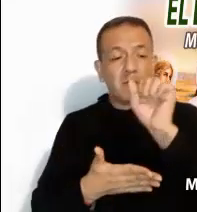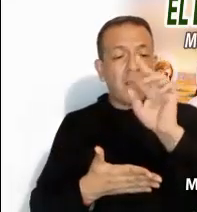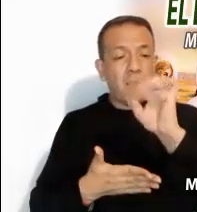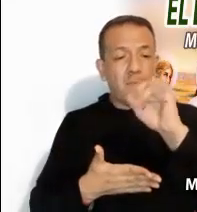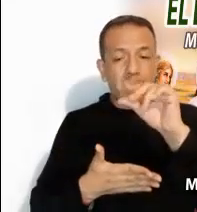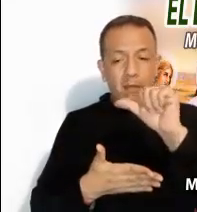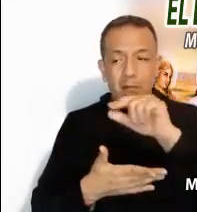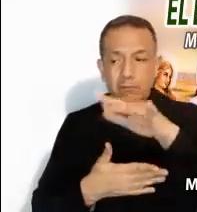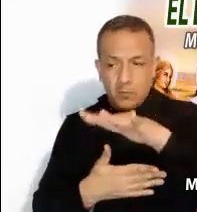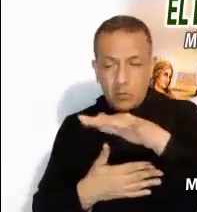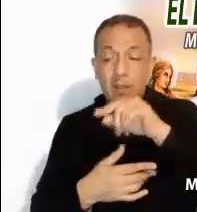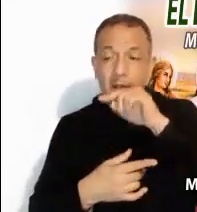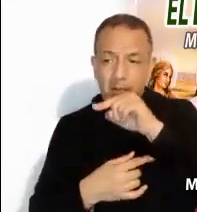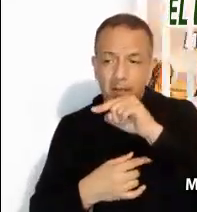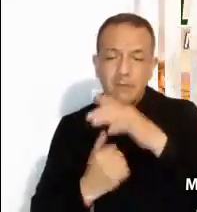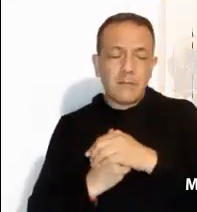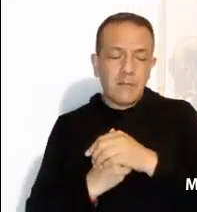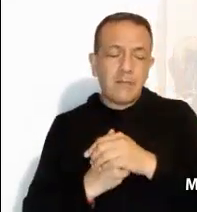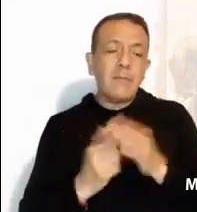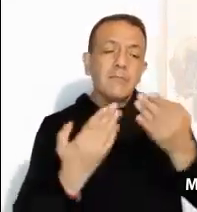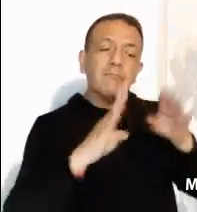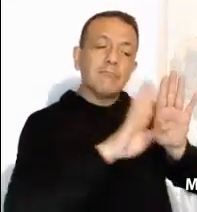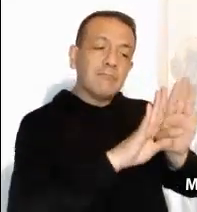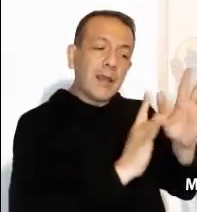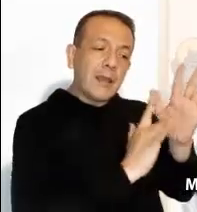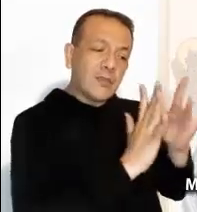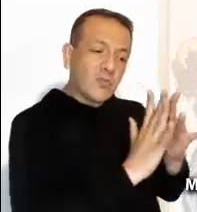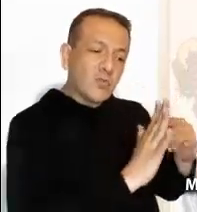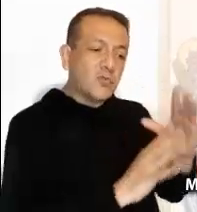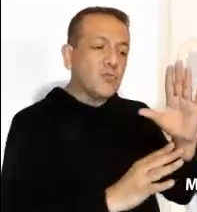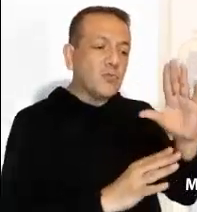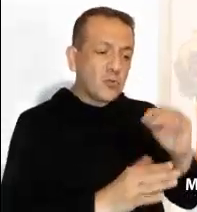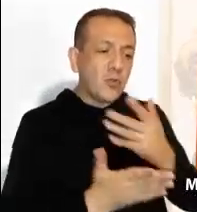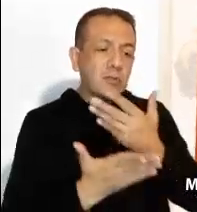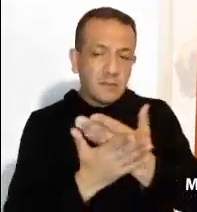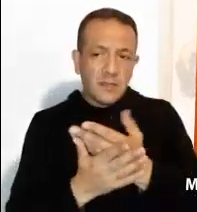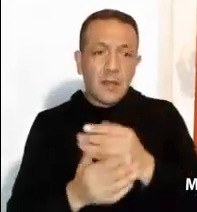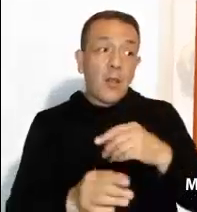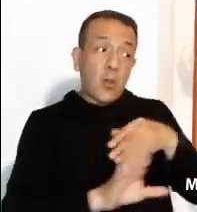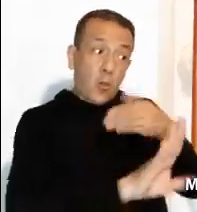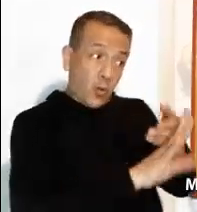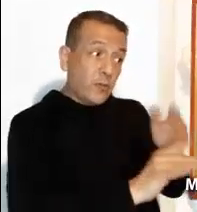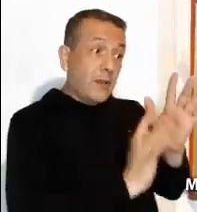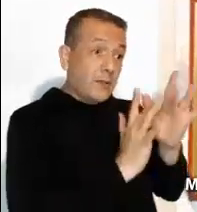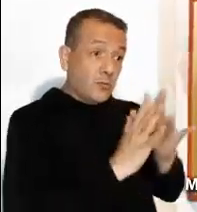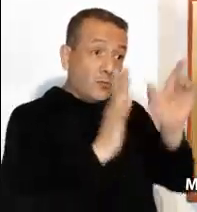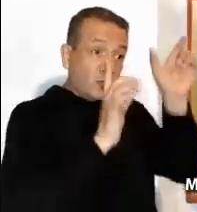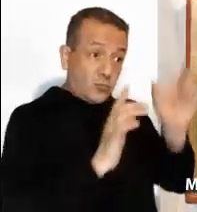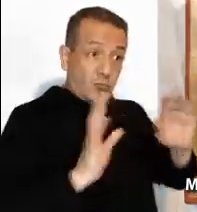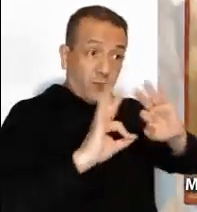el territorio de Samaria. Sus argumentos no es rechazo directo a su persona,